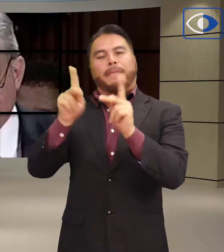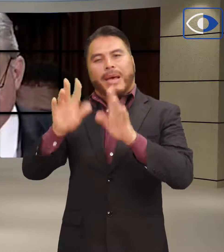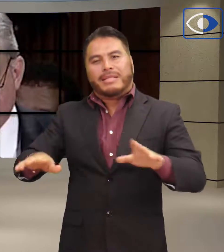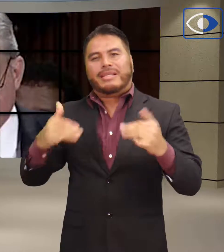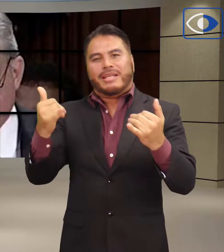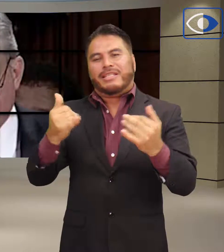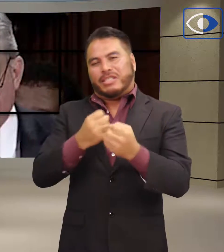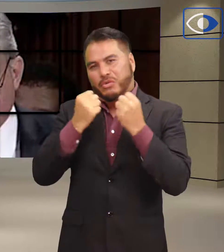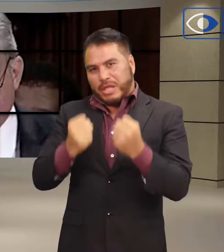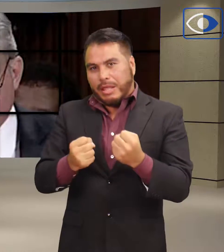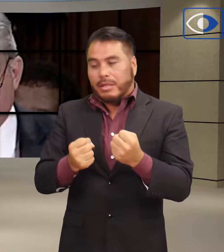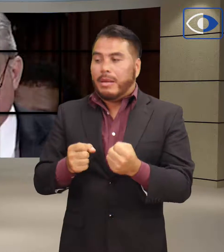confronte a cárteles.